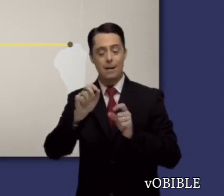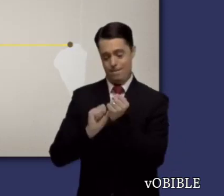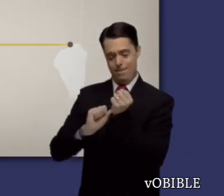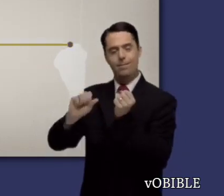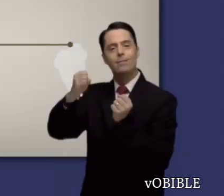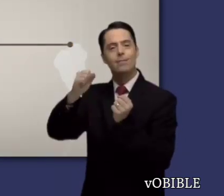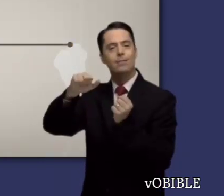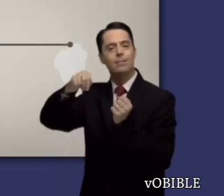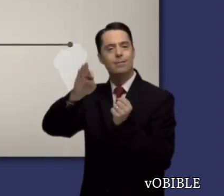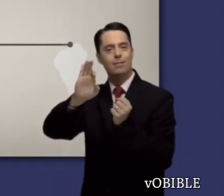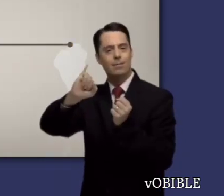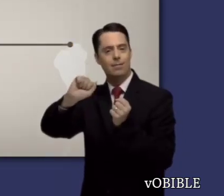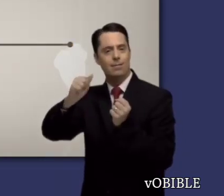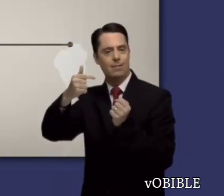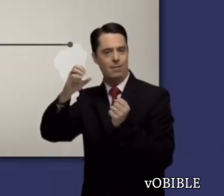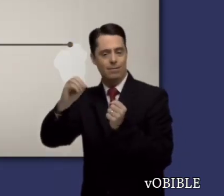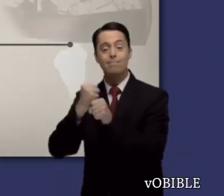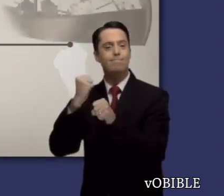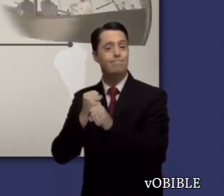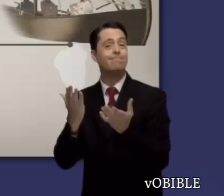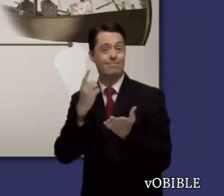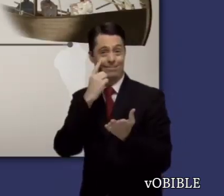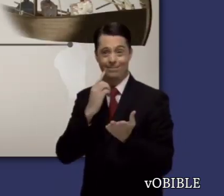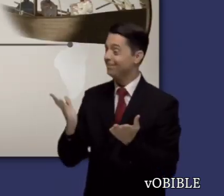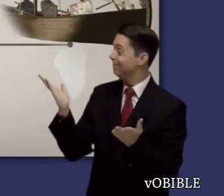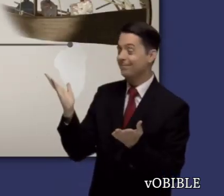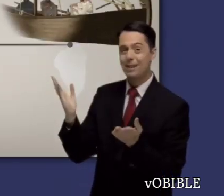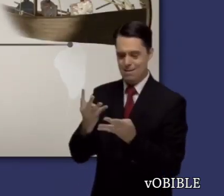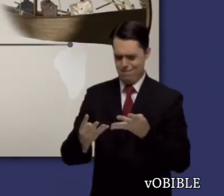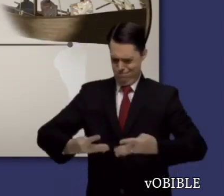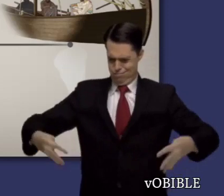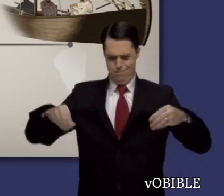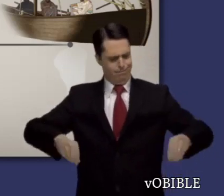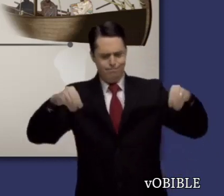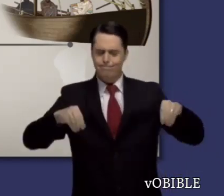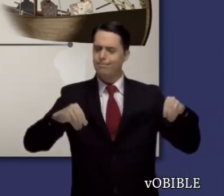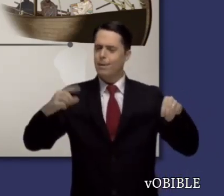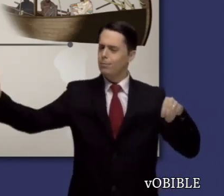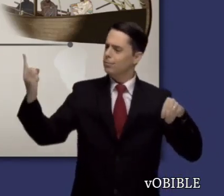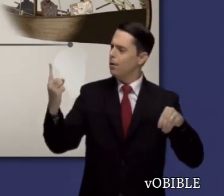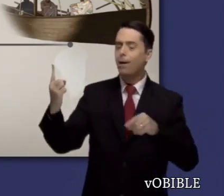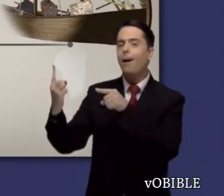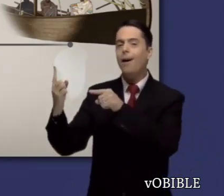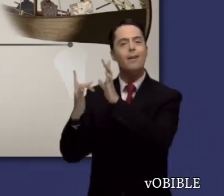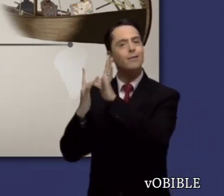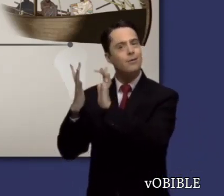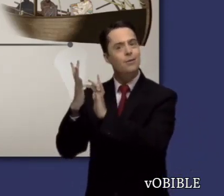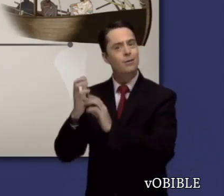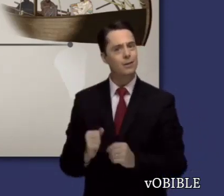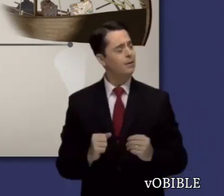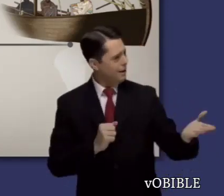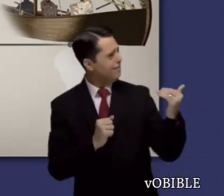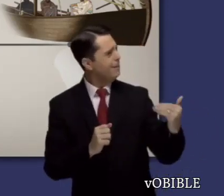Cuando Juan era mucho más joven y se hallaba con su hermano Santiago remendando las redes de pescar a la orilla del mar de Galilea,